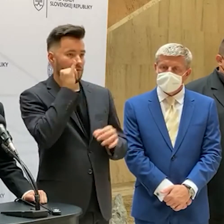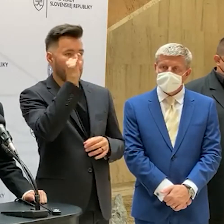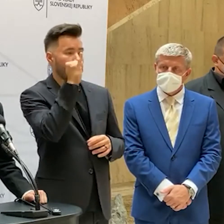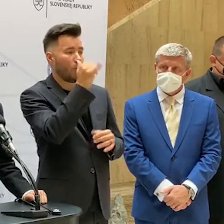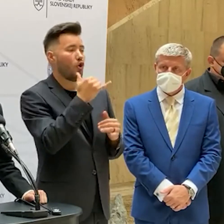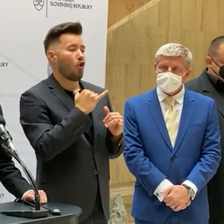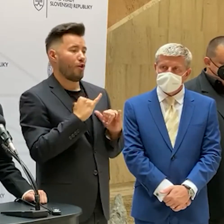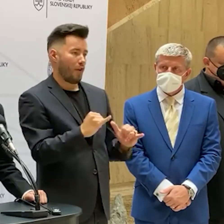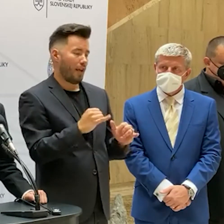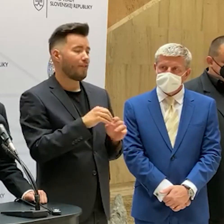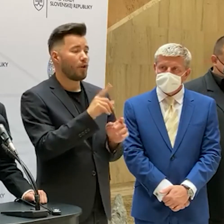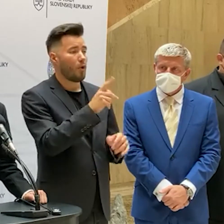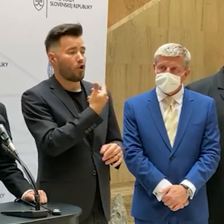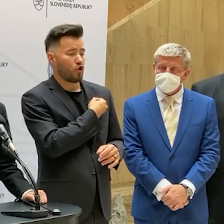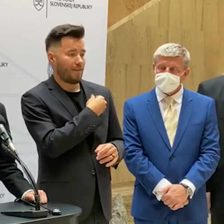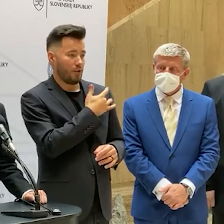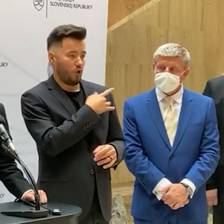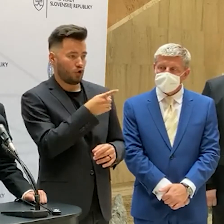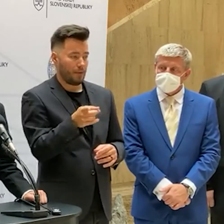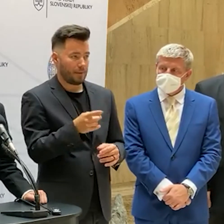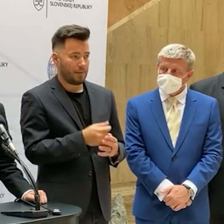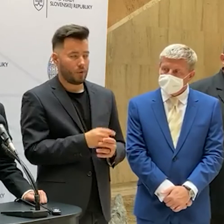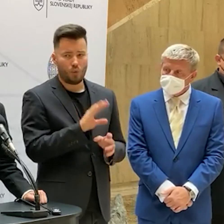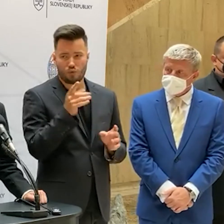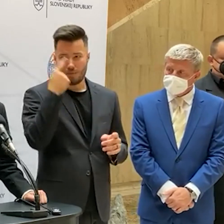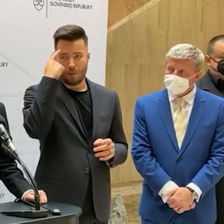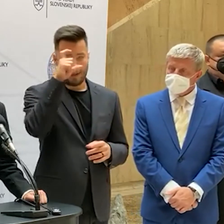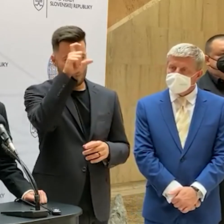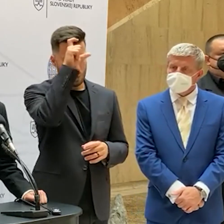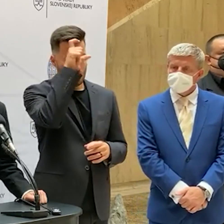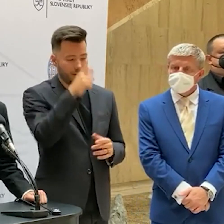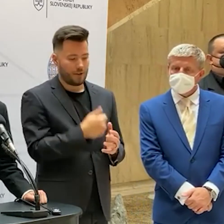aspoň pre zaočkované osoby. Už som tú krajinu dnes spomínal.